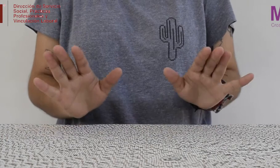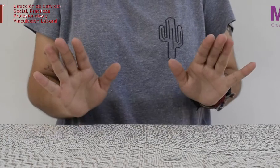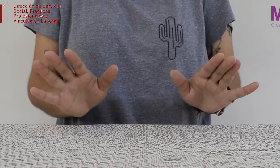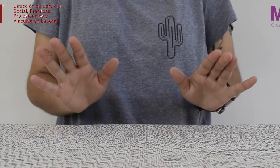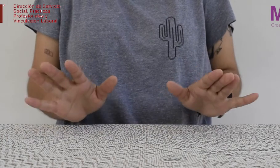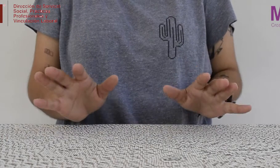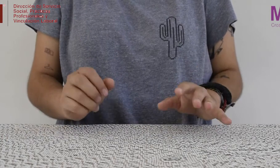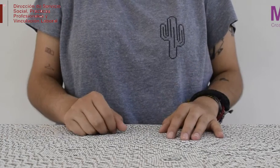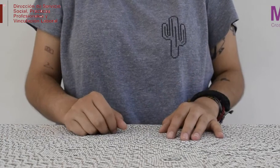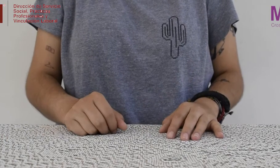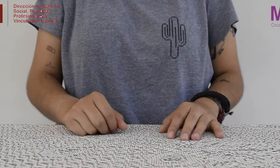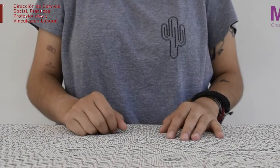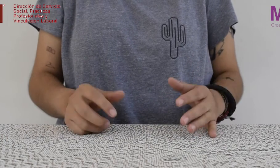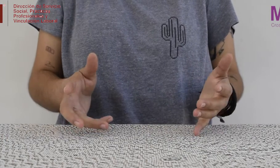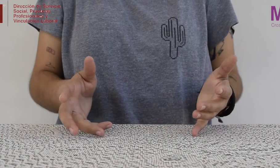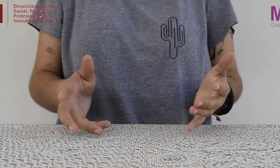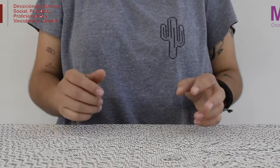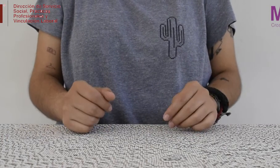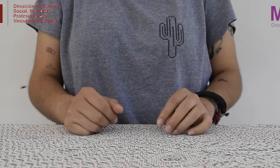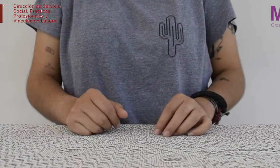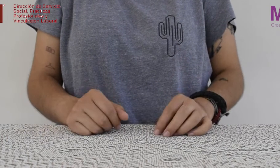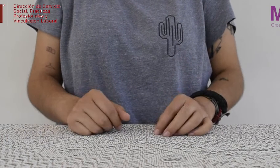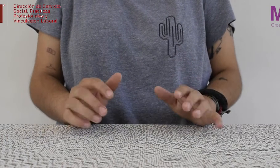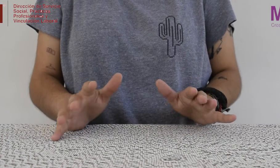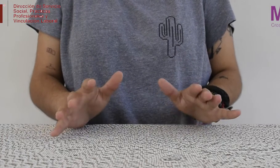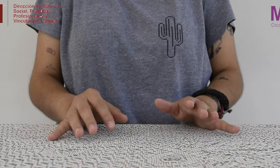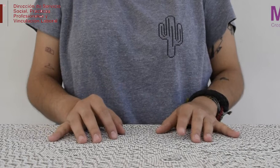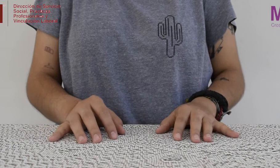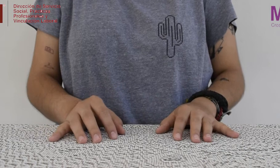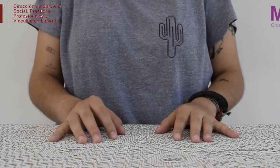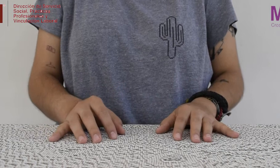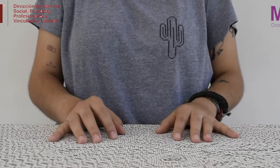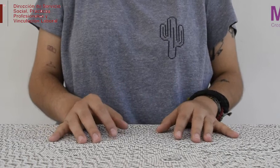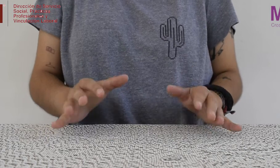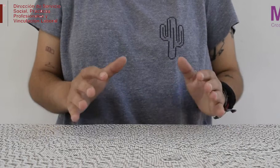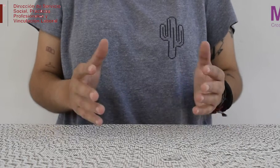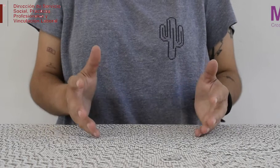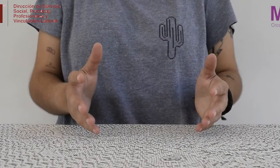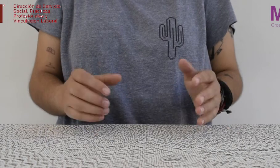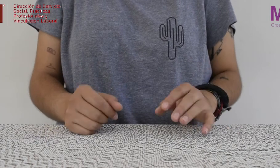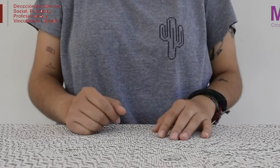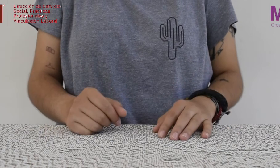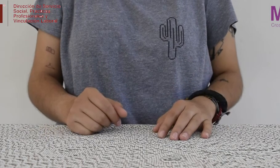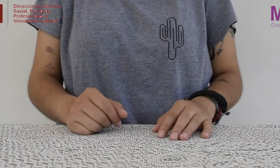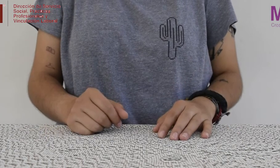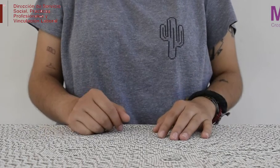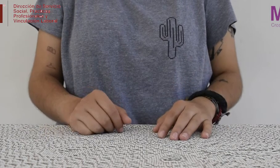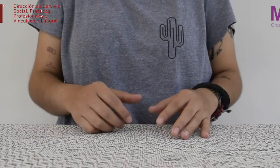partir del 2006, con el aumento de la violencia en su natal Sinaloa, decidió salir a las calles a recoger material